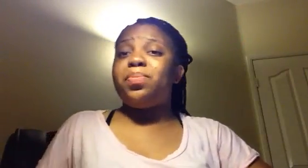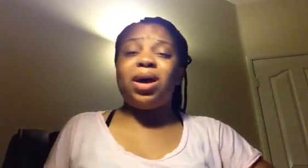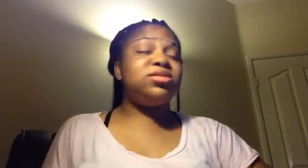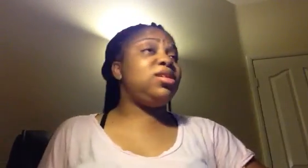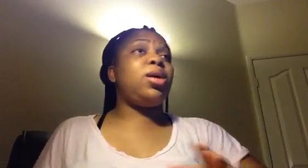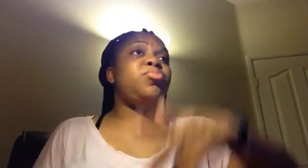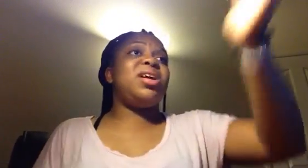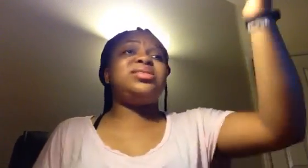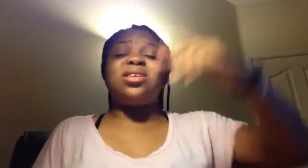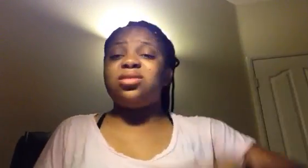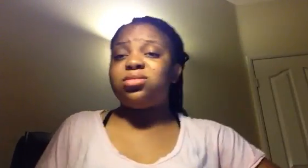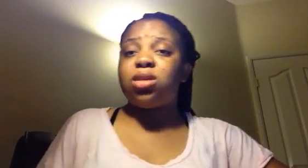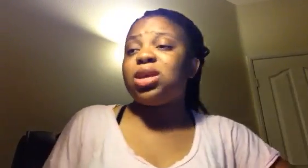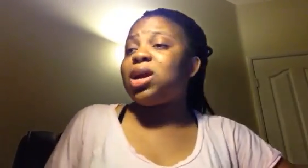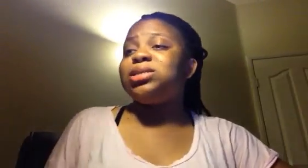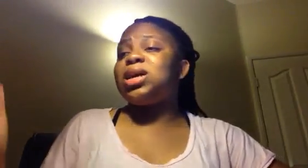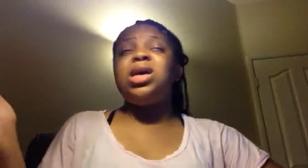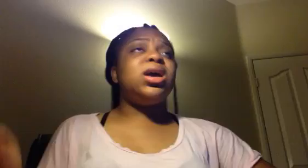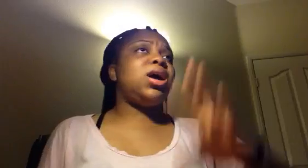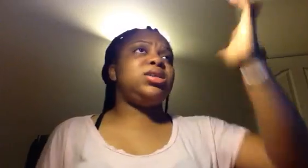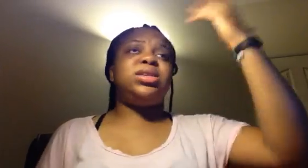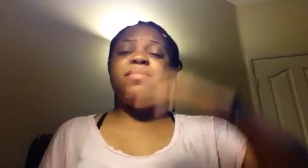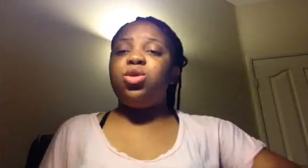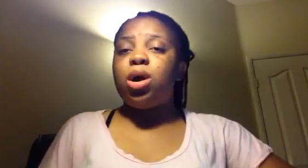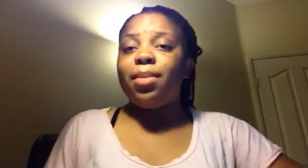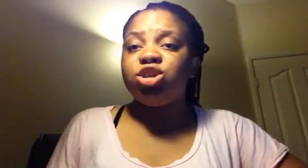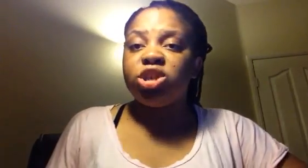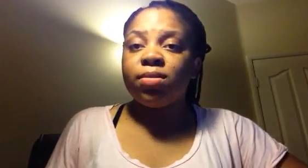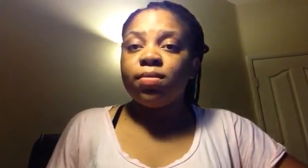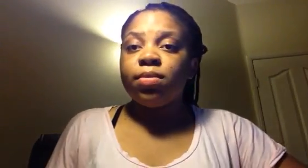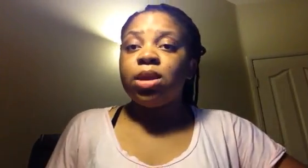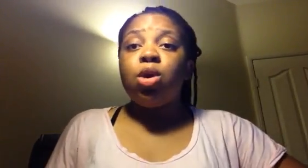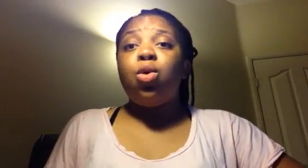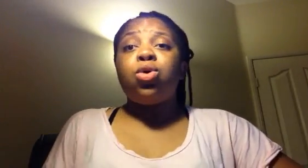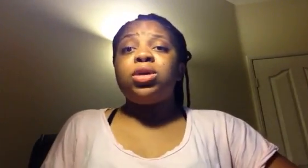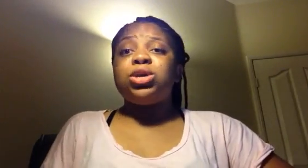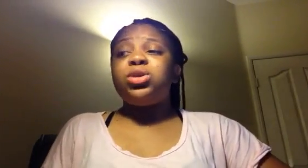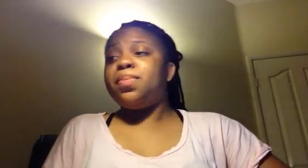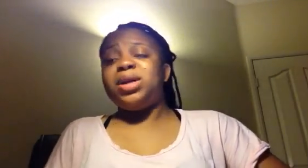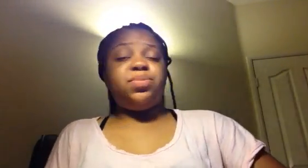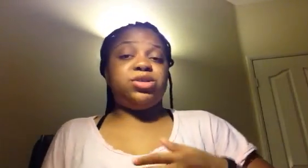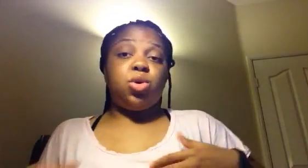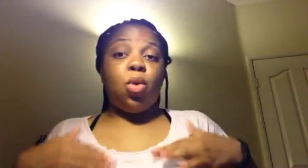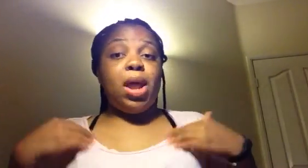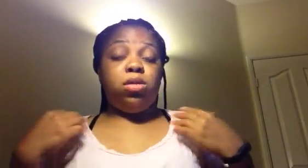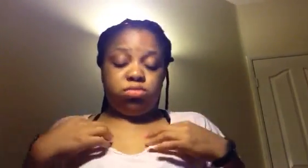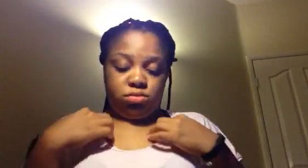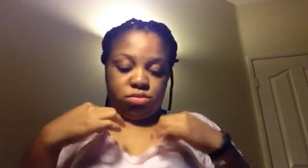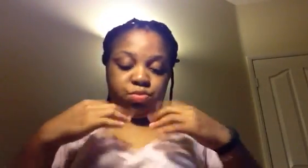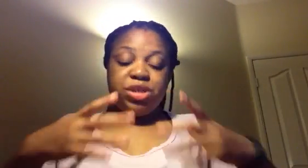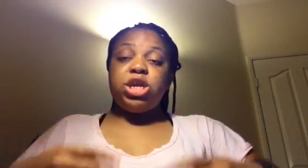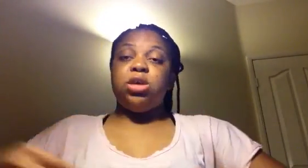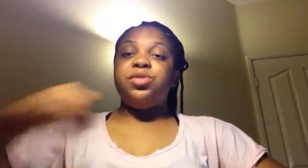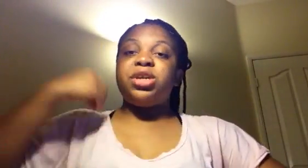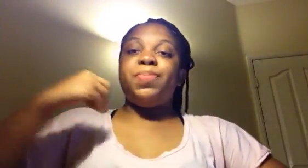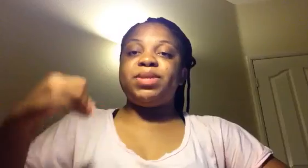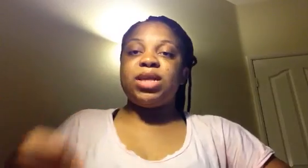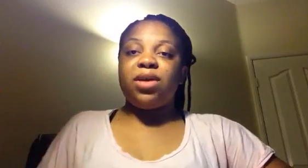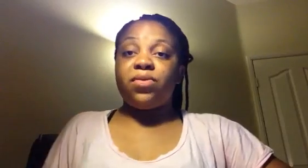partir et puis elle, 55, 55, 45 millions à manger. Aucun d'entre eux n'est parti parce que, petit, représente d